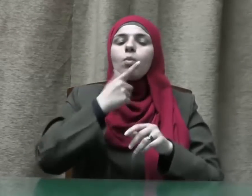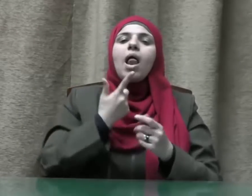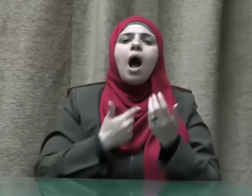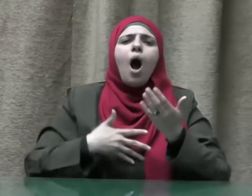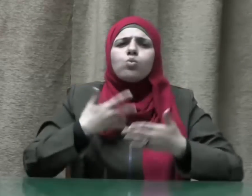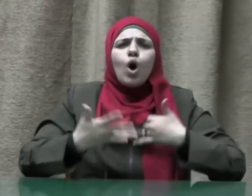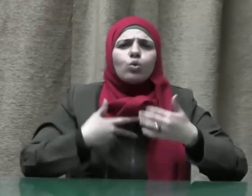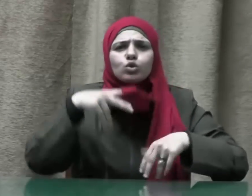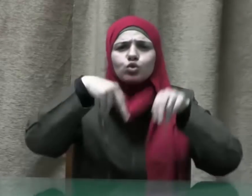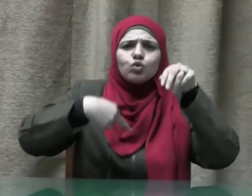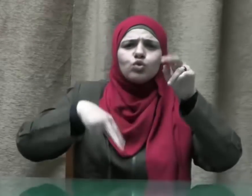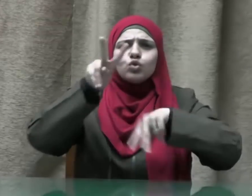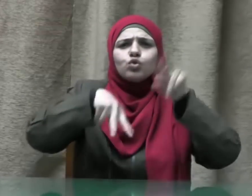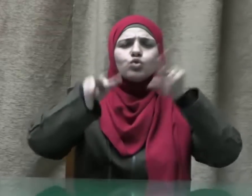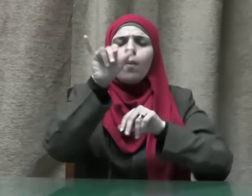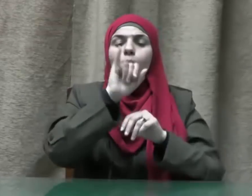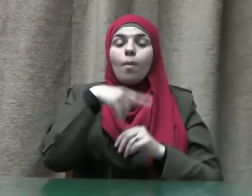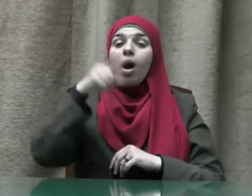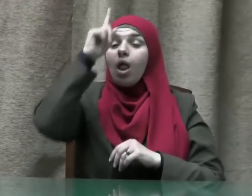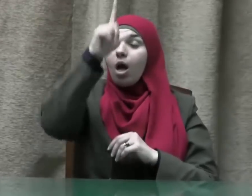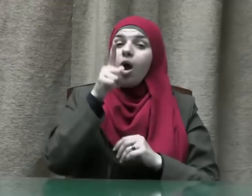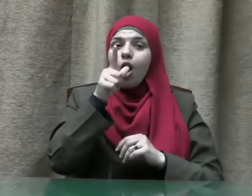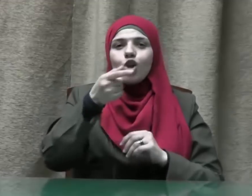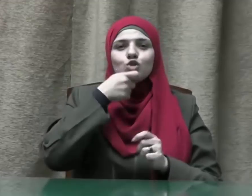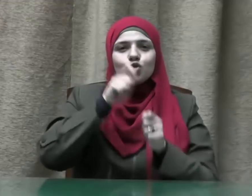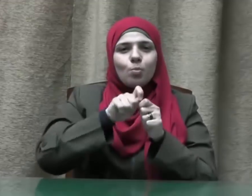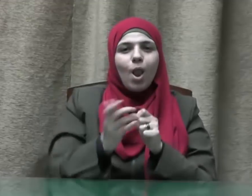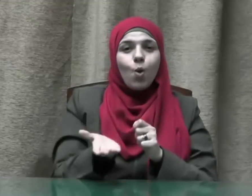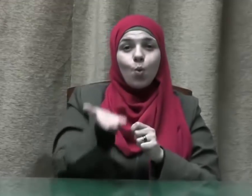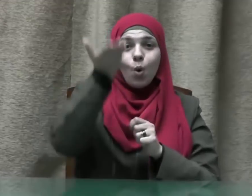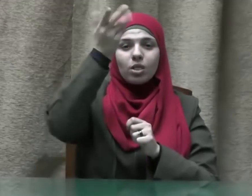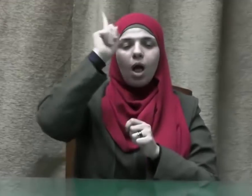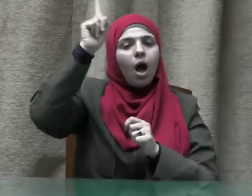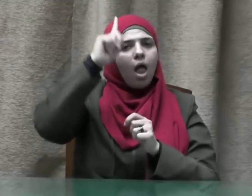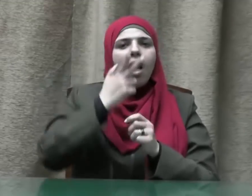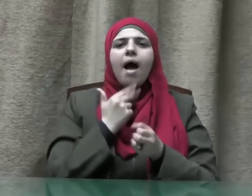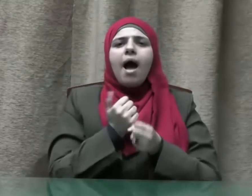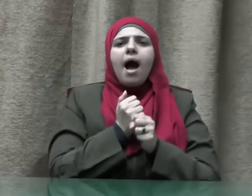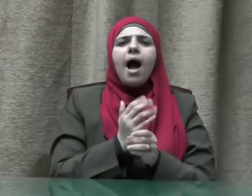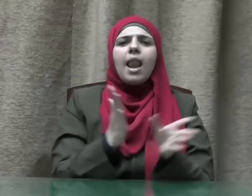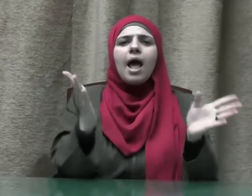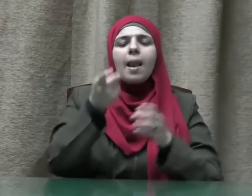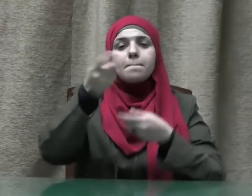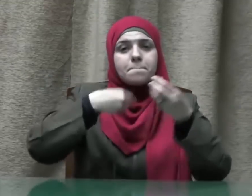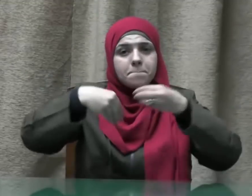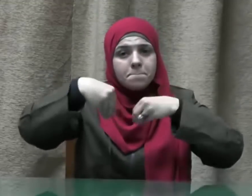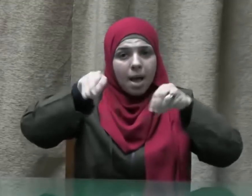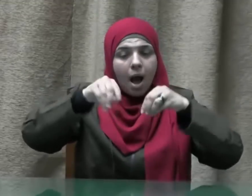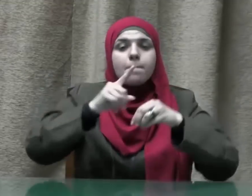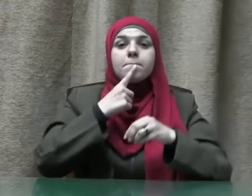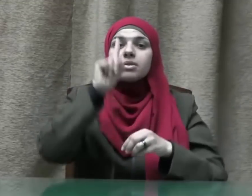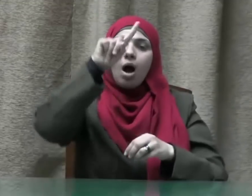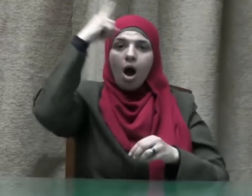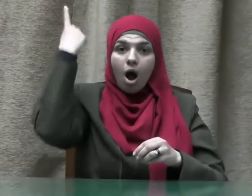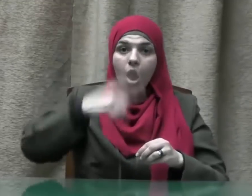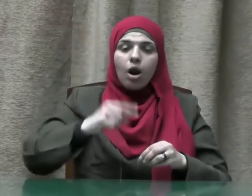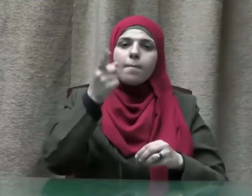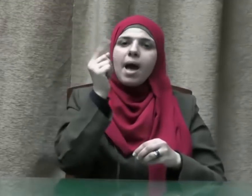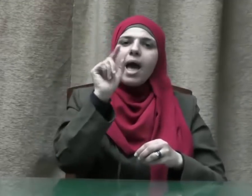حيث يقول سبحانه وأحلَّ الله البيع وحرم الربا ولقد جرت